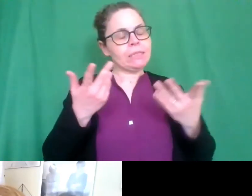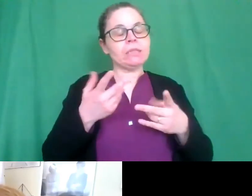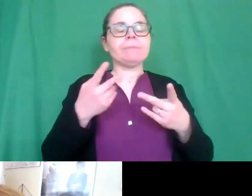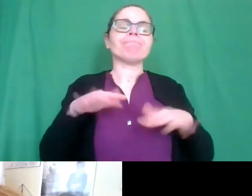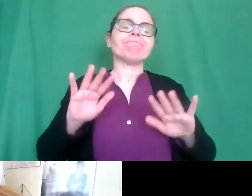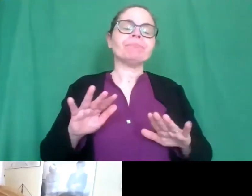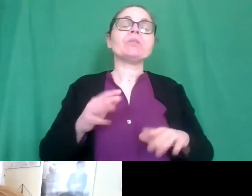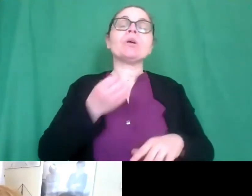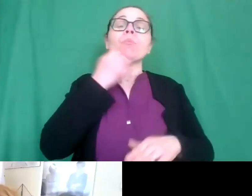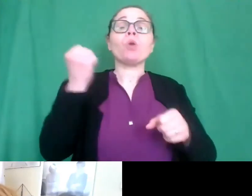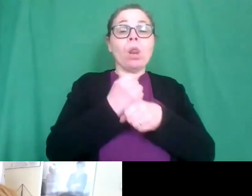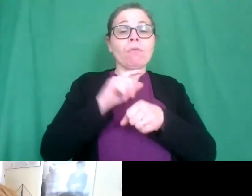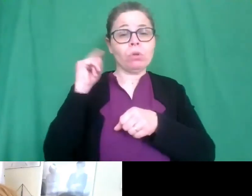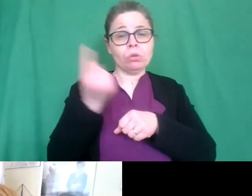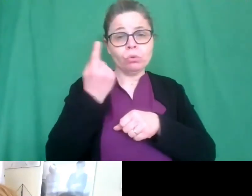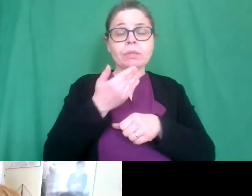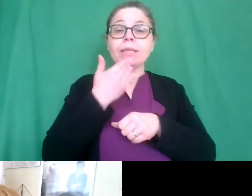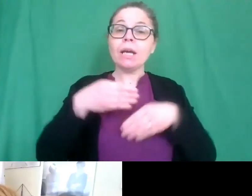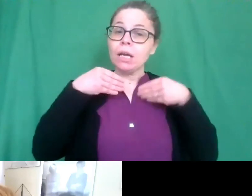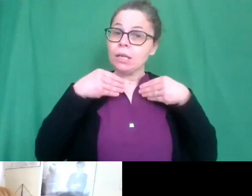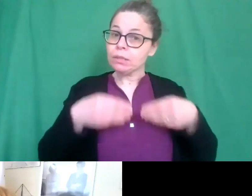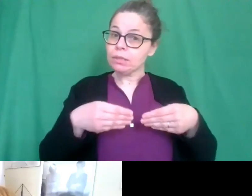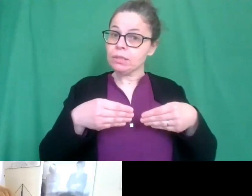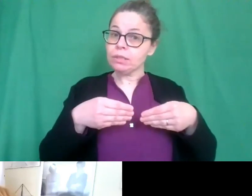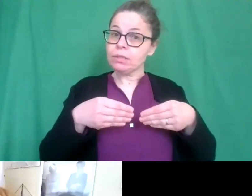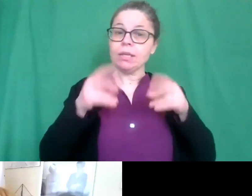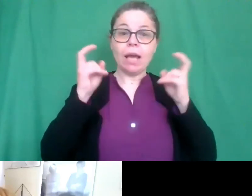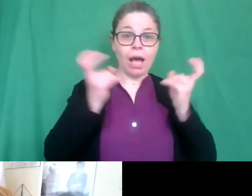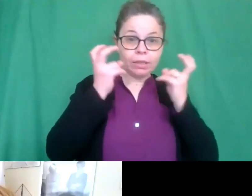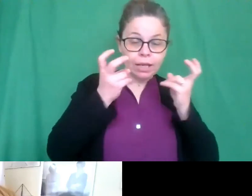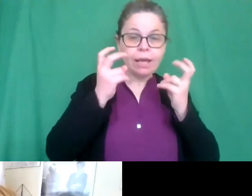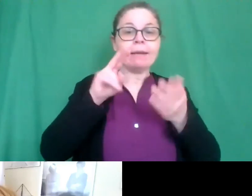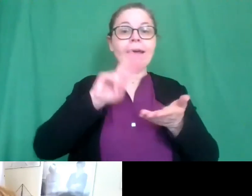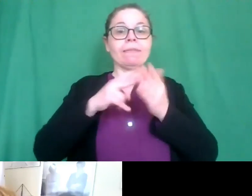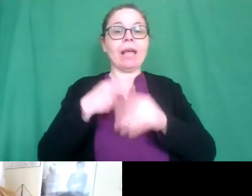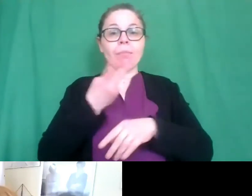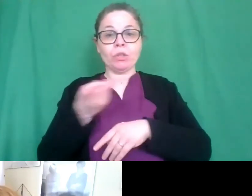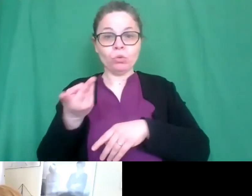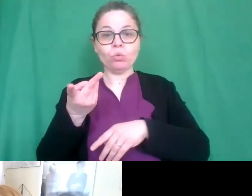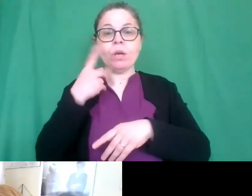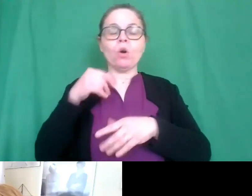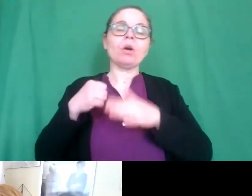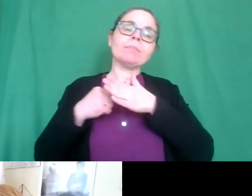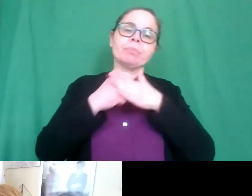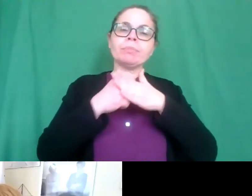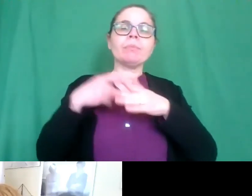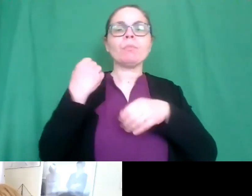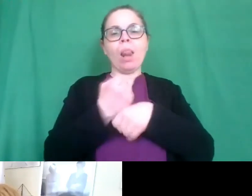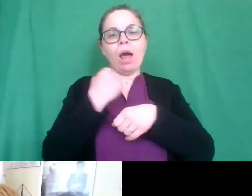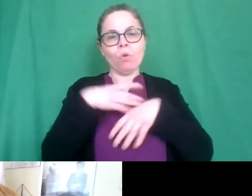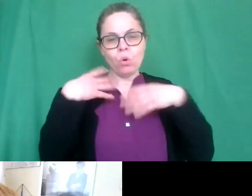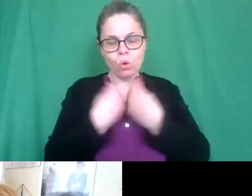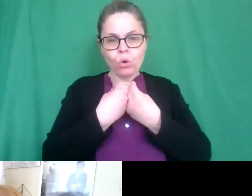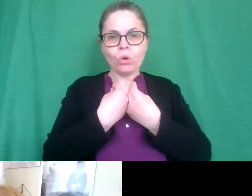grazie veramente per la partecipazione ancora grazie ad Ariane e alle interpreti che ci hanno sostenuto in questo lavoro